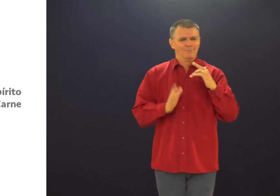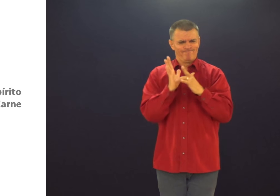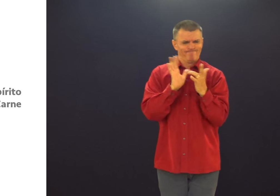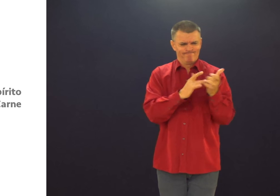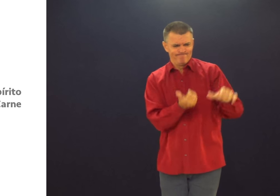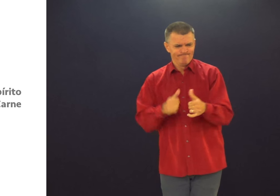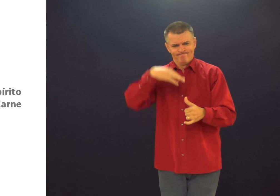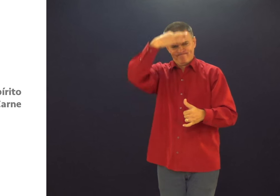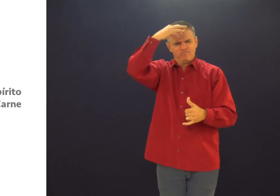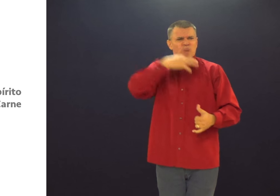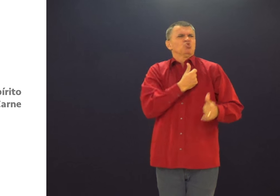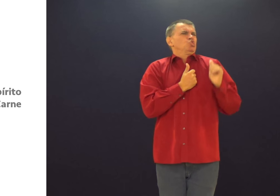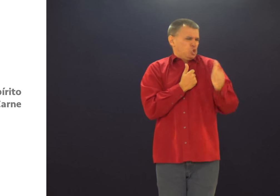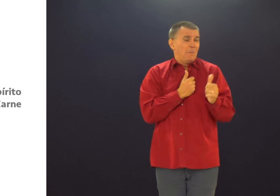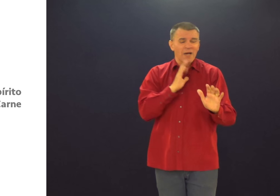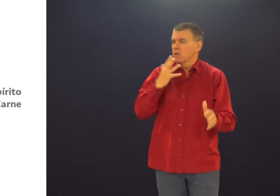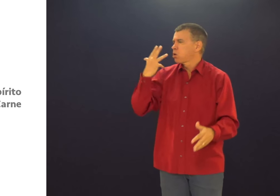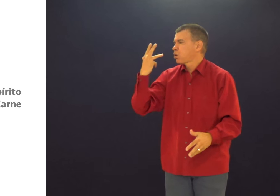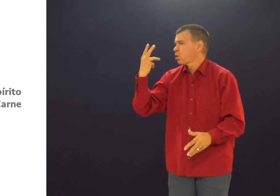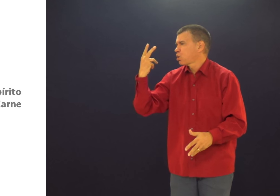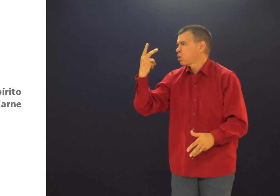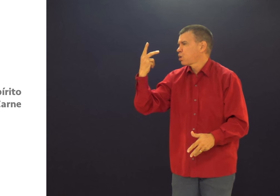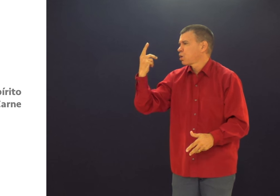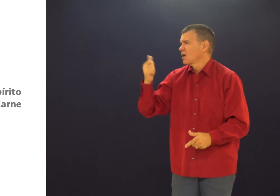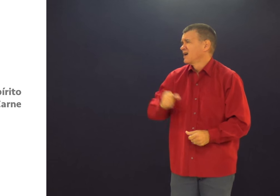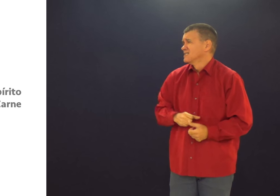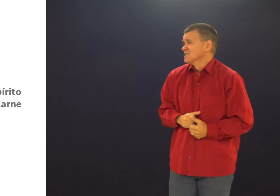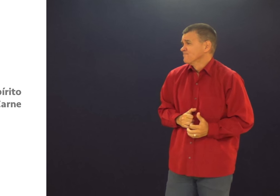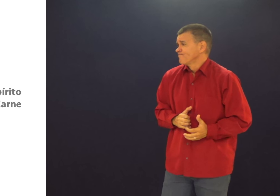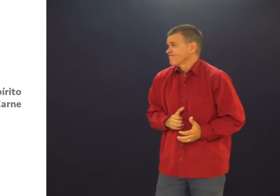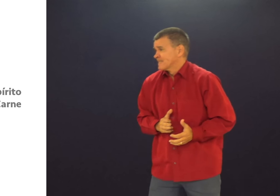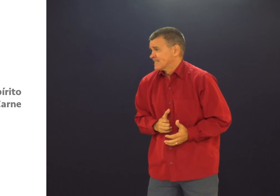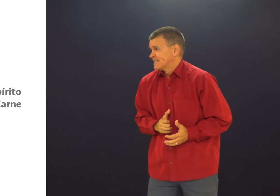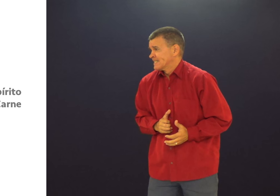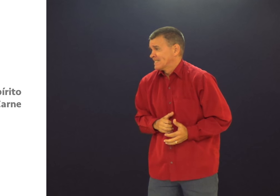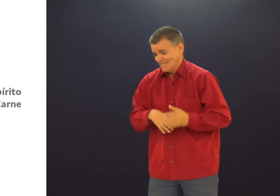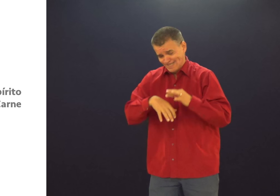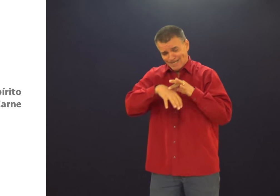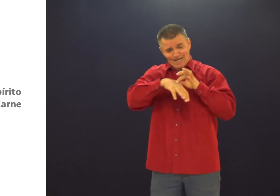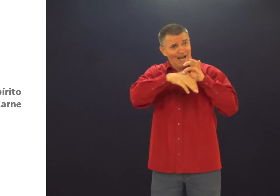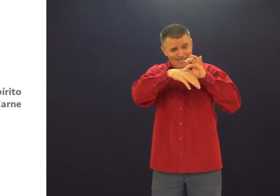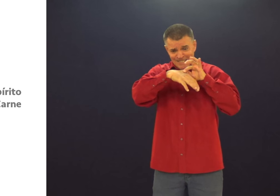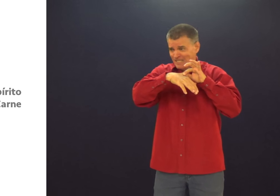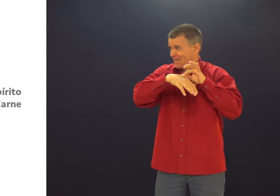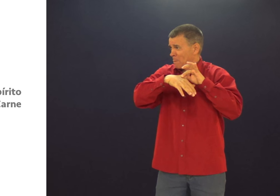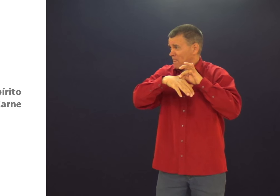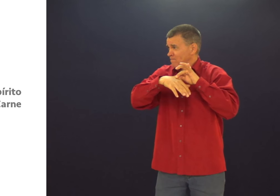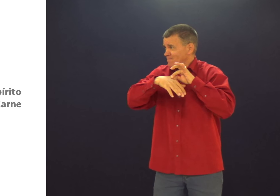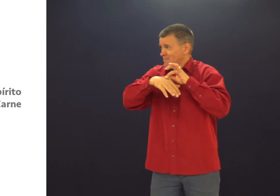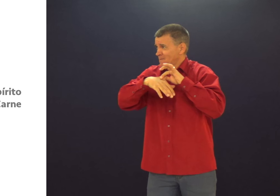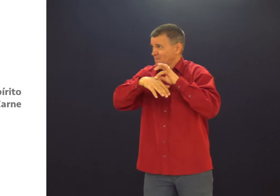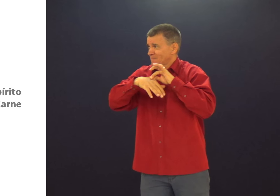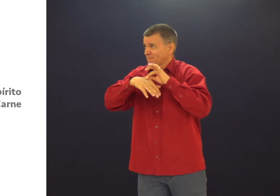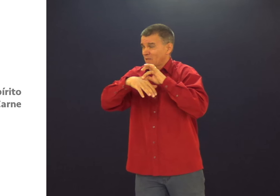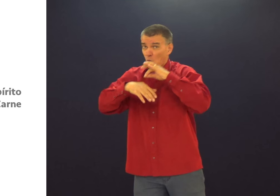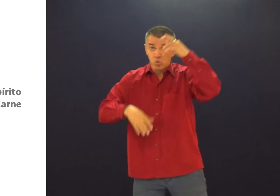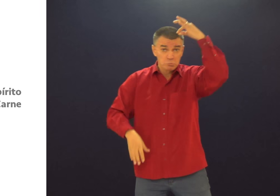e de repente surge alguma situação. Você já é crente em Jesus, você é salvo, você é hipotizado,